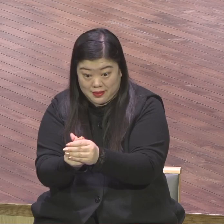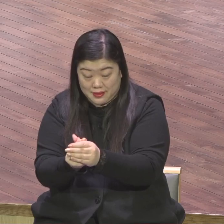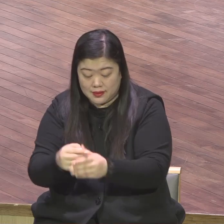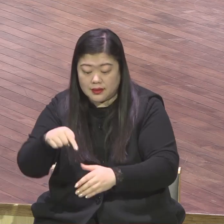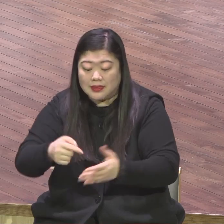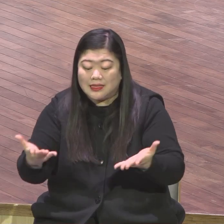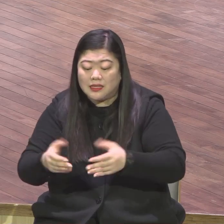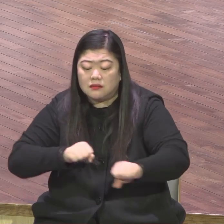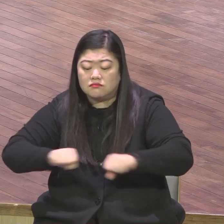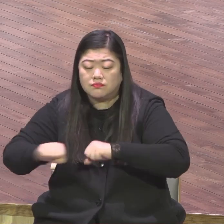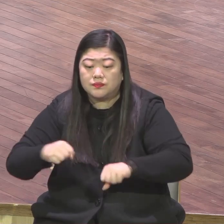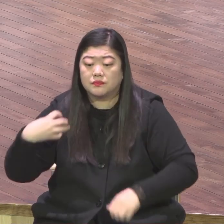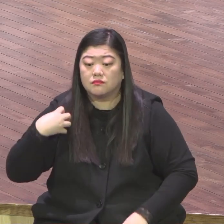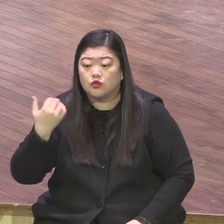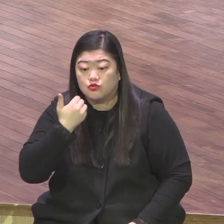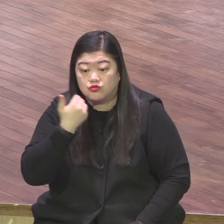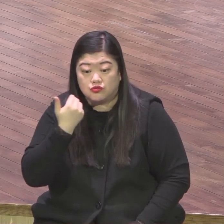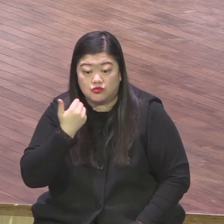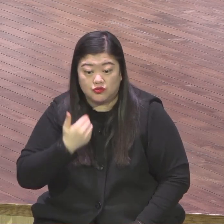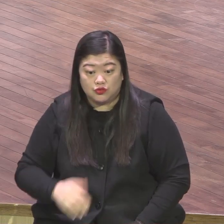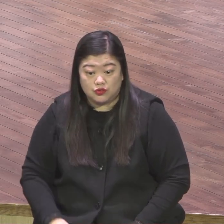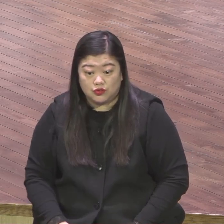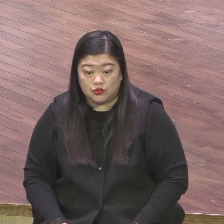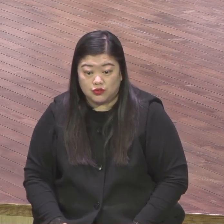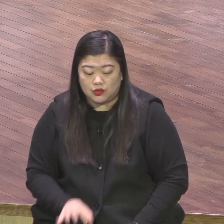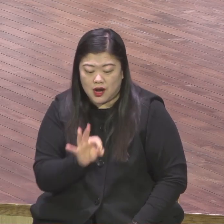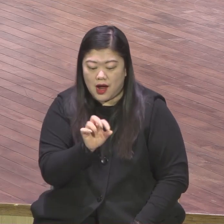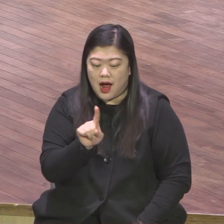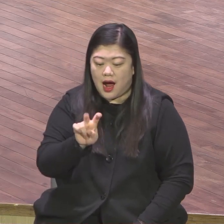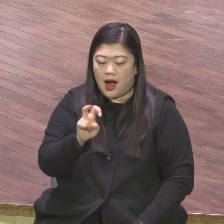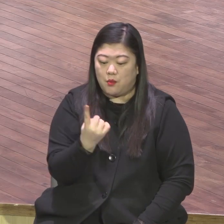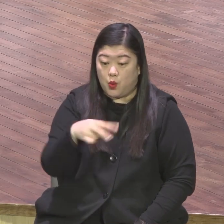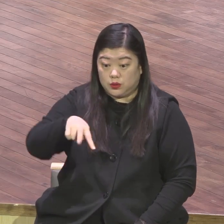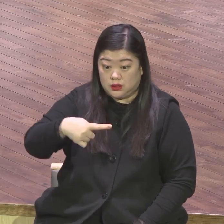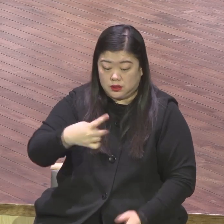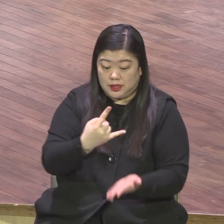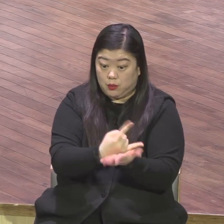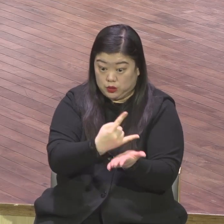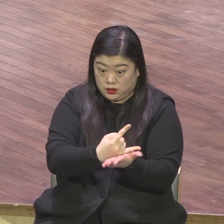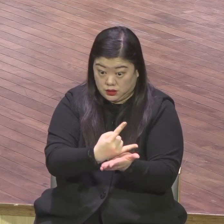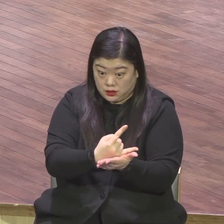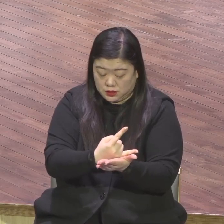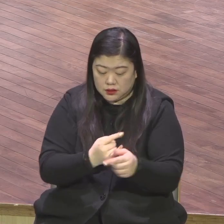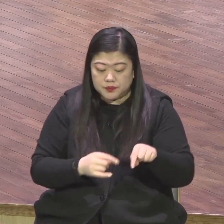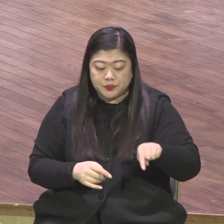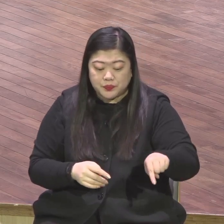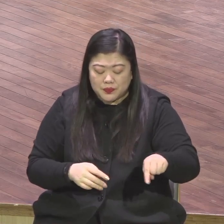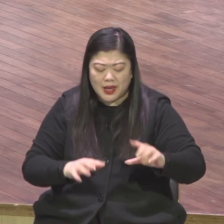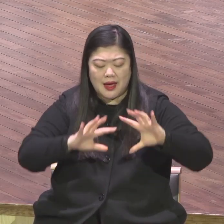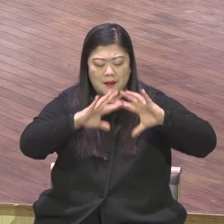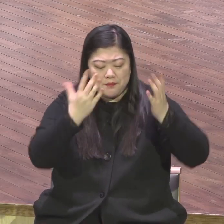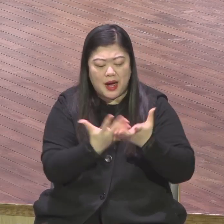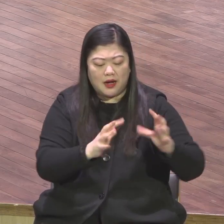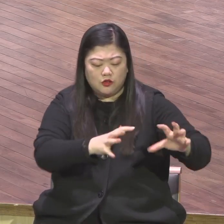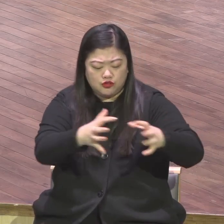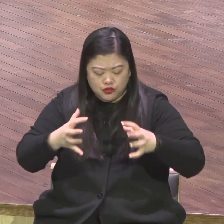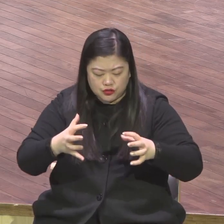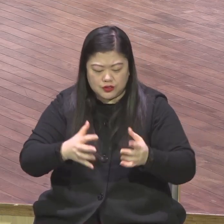망국을 기업으로 얻게 하리라는 이 말음 선포 후에 이 일을 향하시는 분이 바로